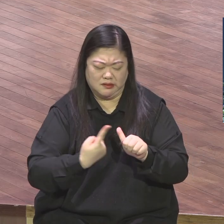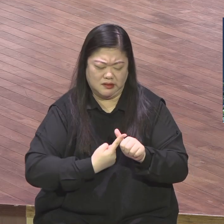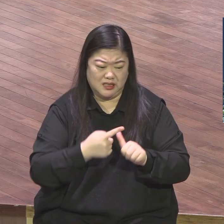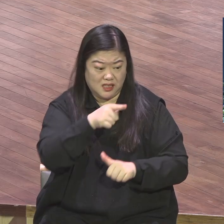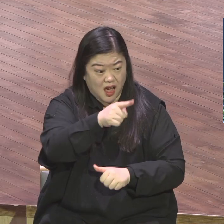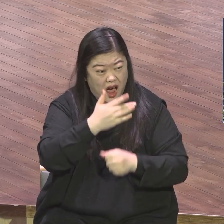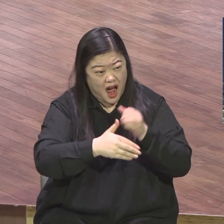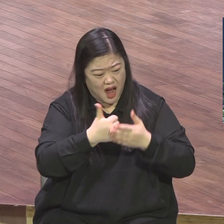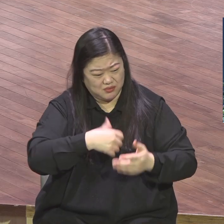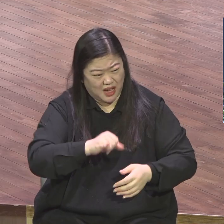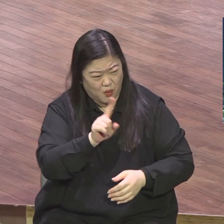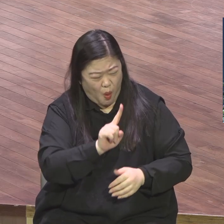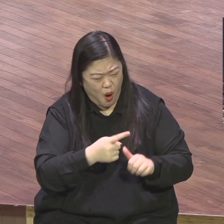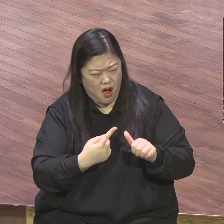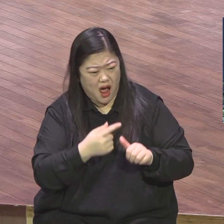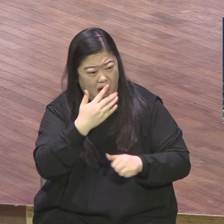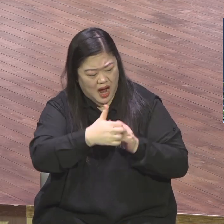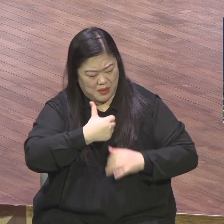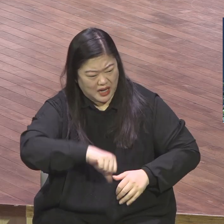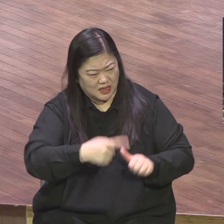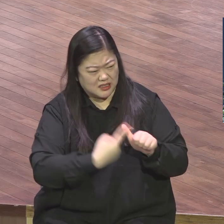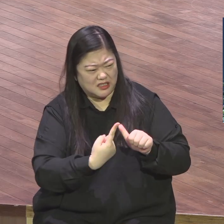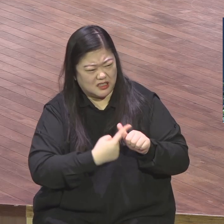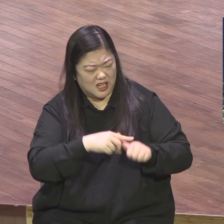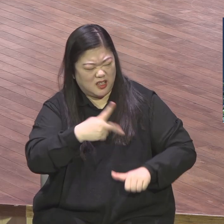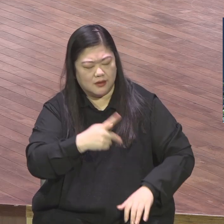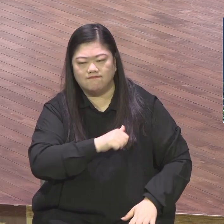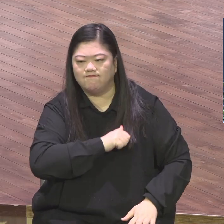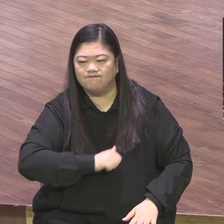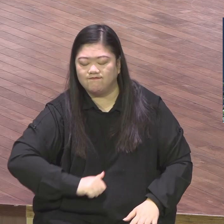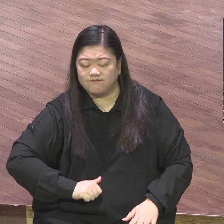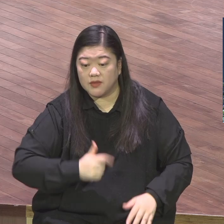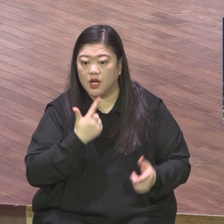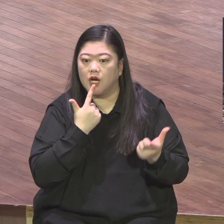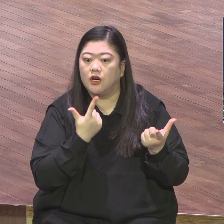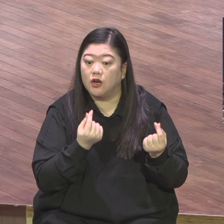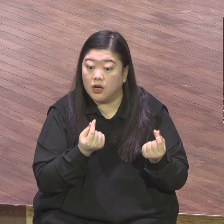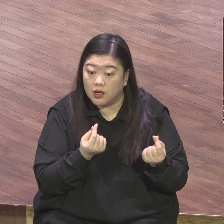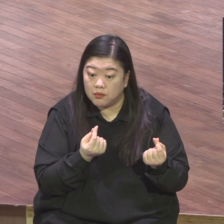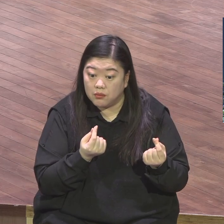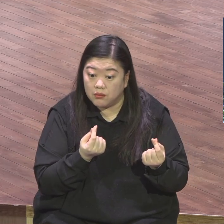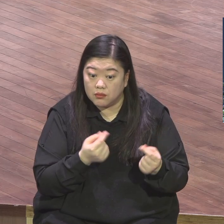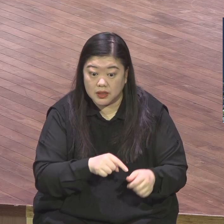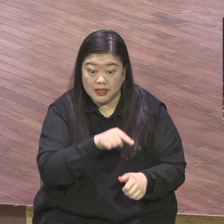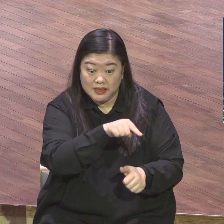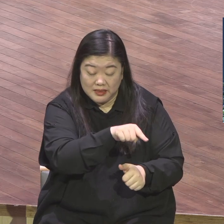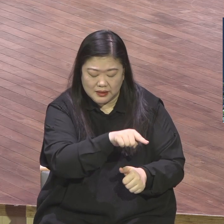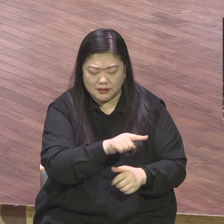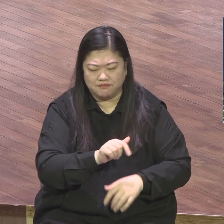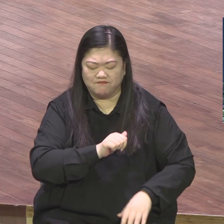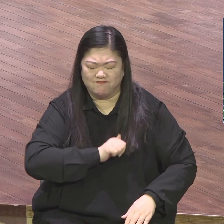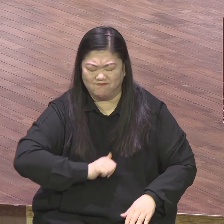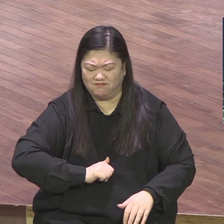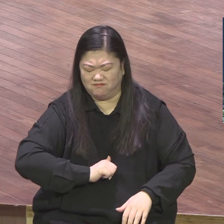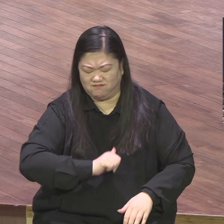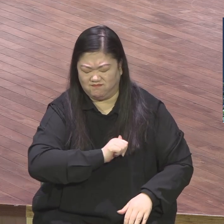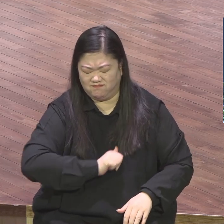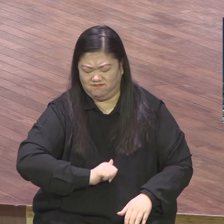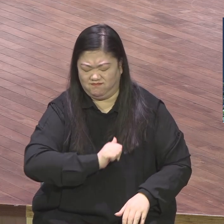수많은 흑인들이 그 이후로 미국 프로야구계 농구계 모든 스포츠계의 흑인들이 들어오기